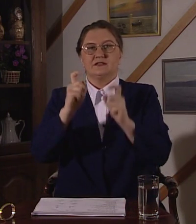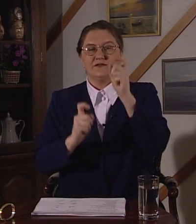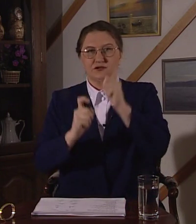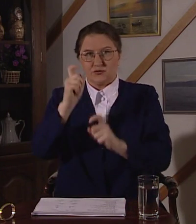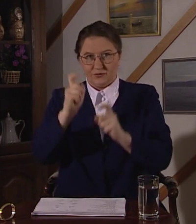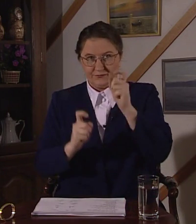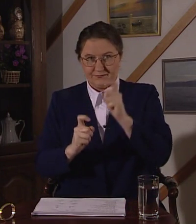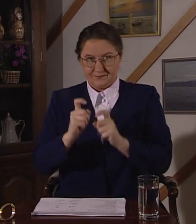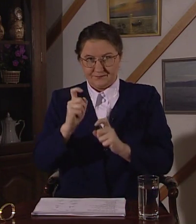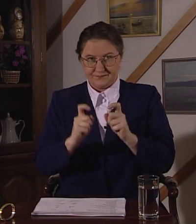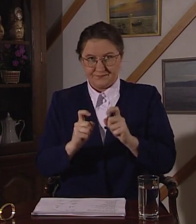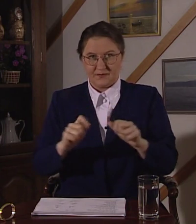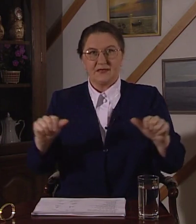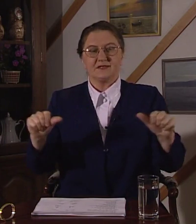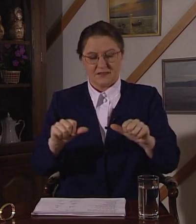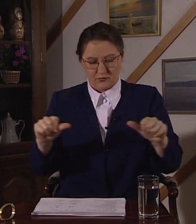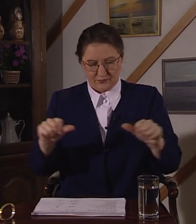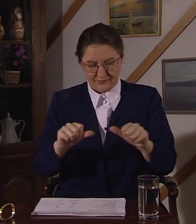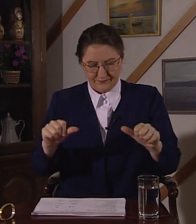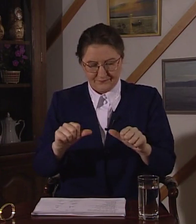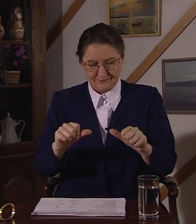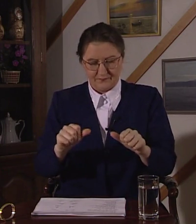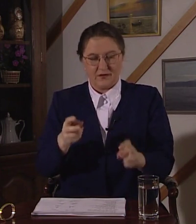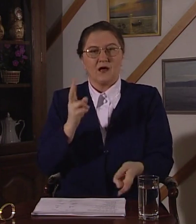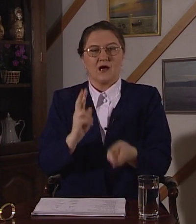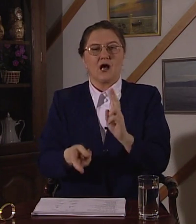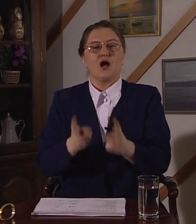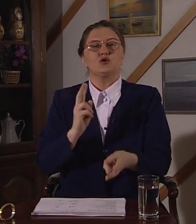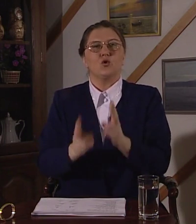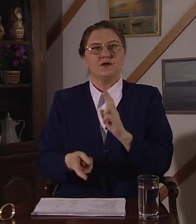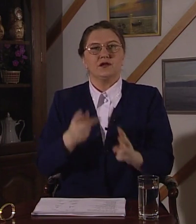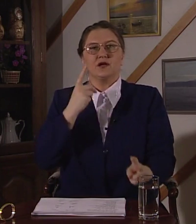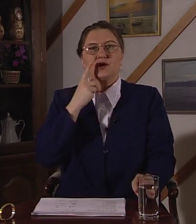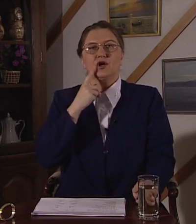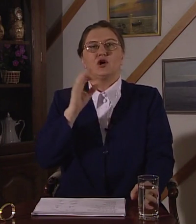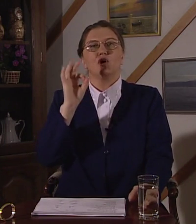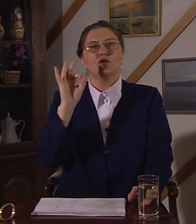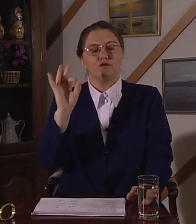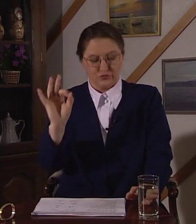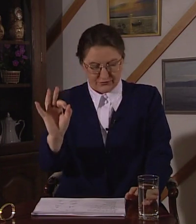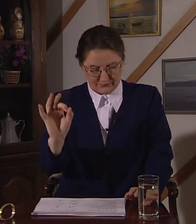Заводской столовой готовит вкусно.